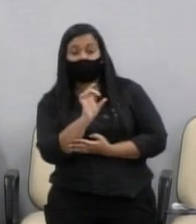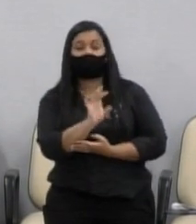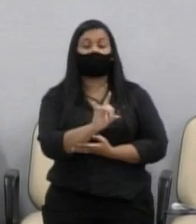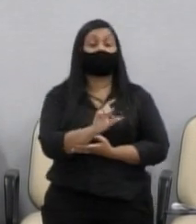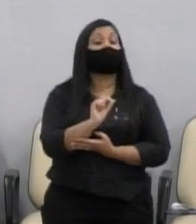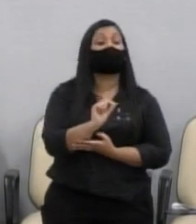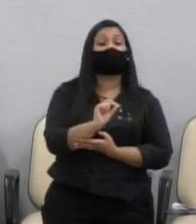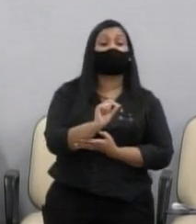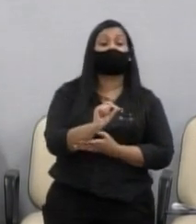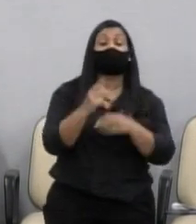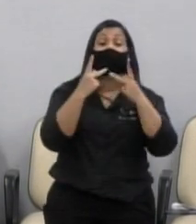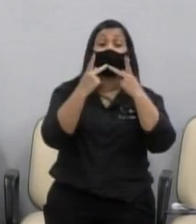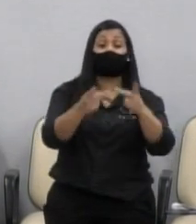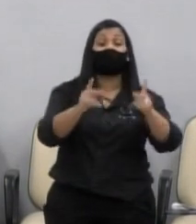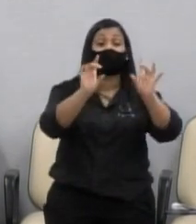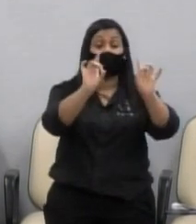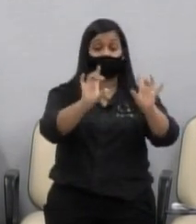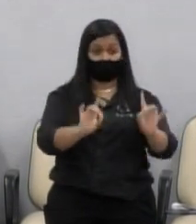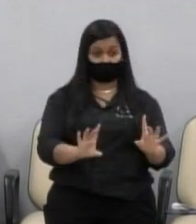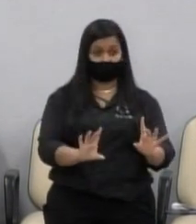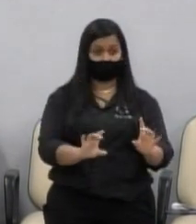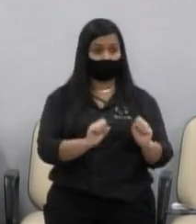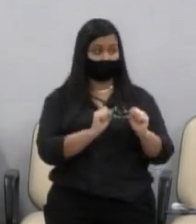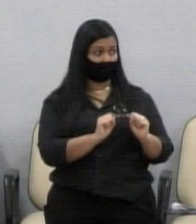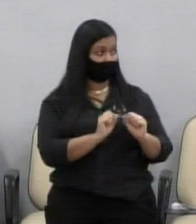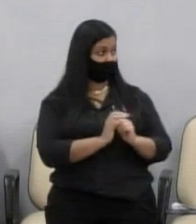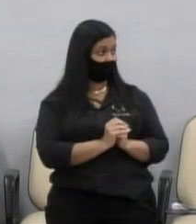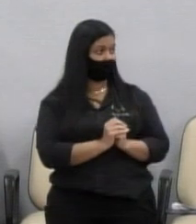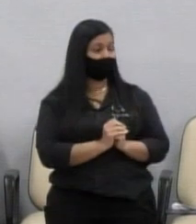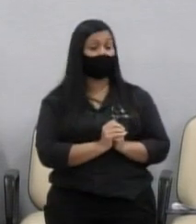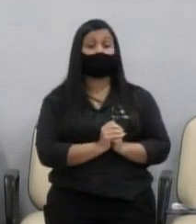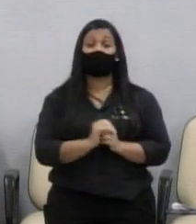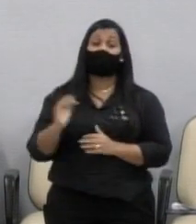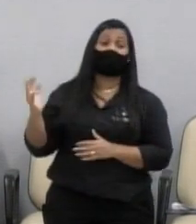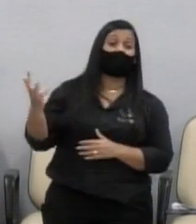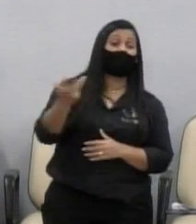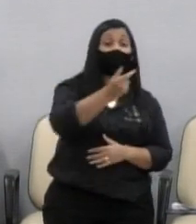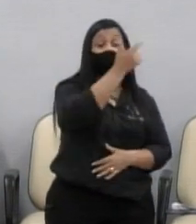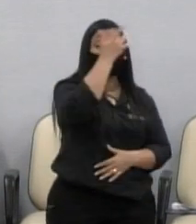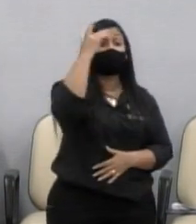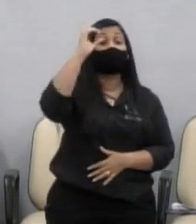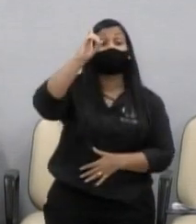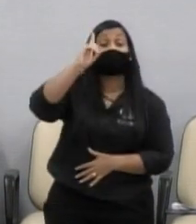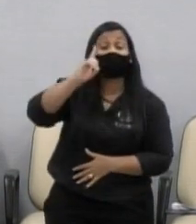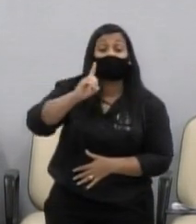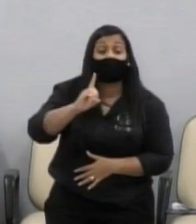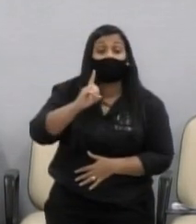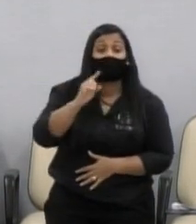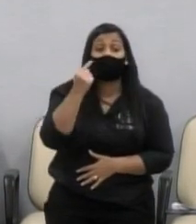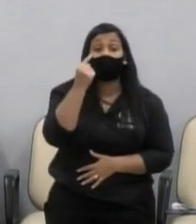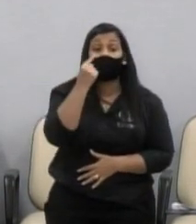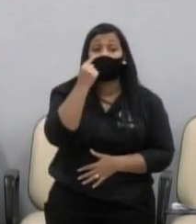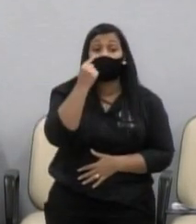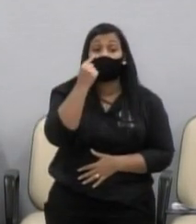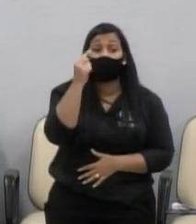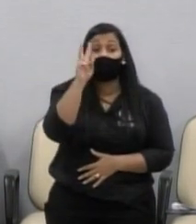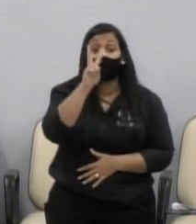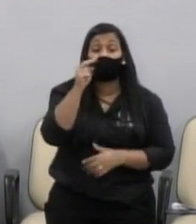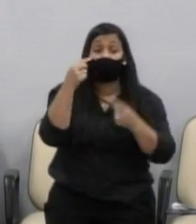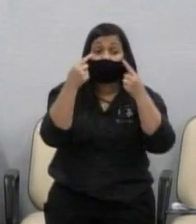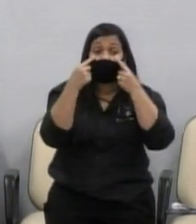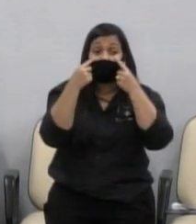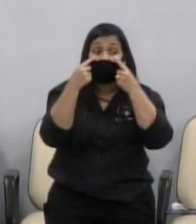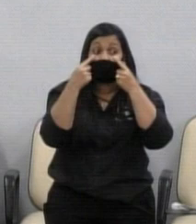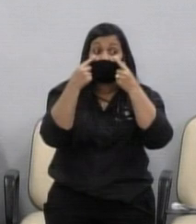gostaria de fazer um convite especial, presidente, posso? Para todos os deficientes visuais. Fiz um